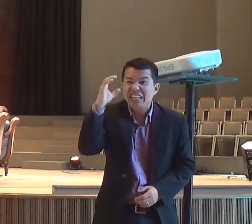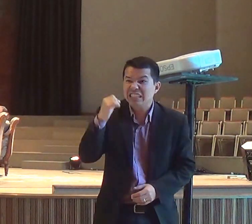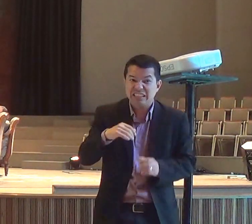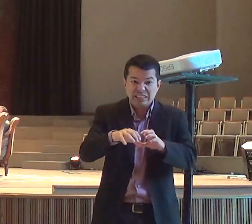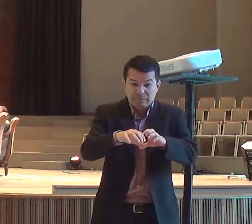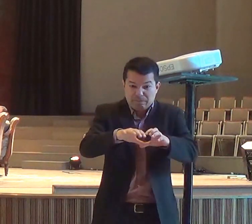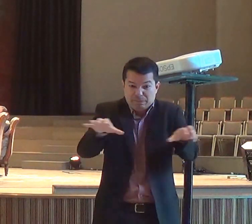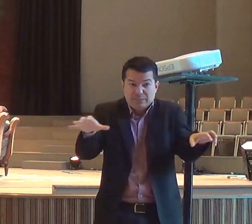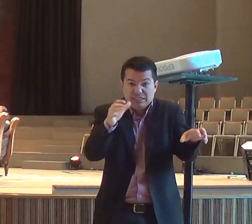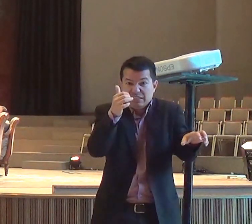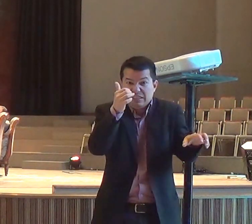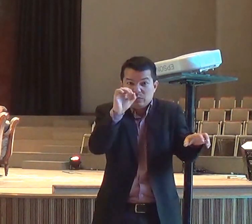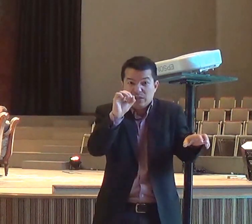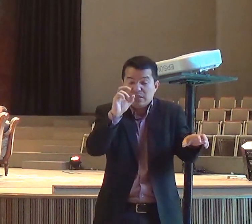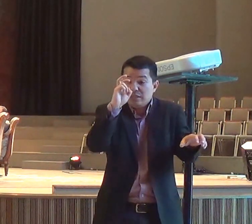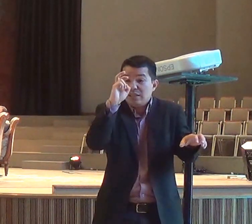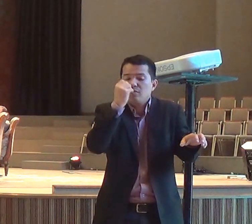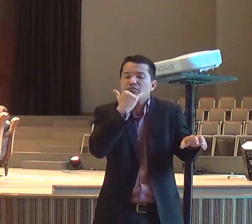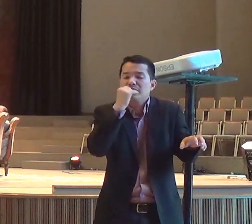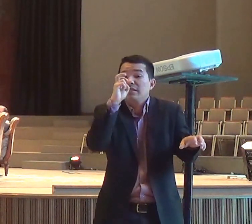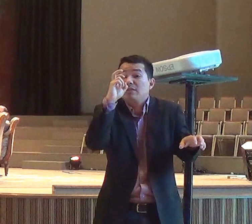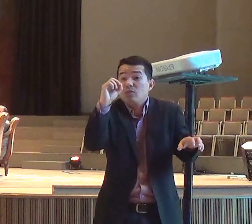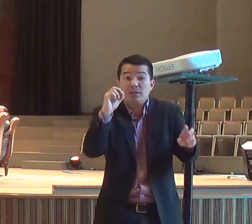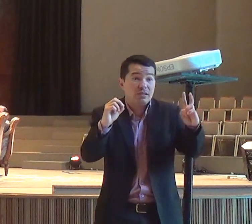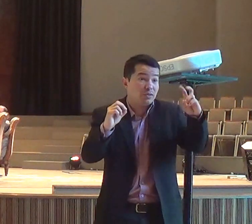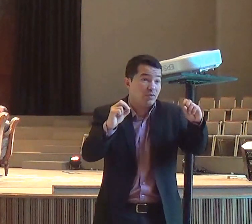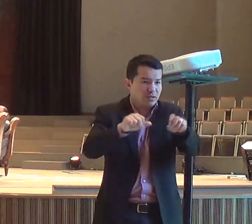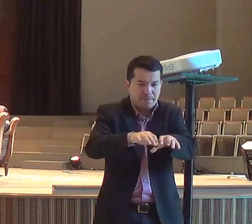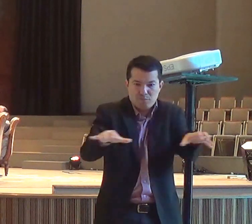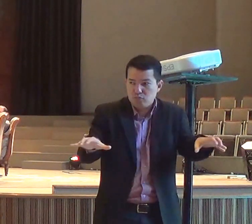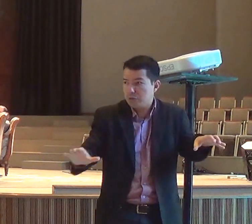na outra, e levando comida, e água, para eles, pão, e água, para eles,